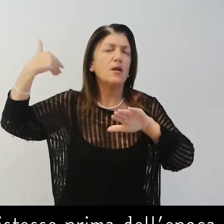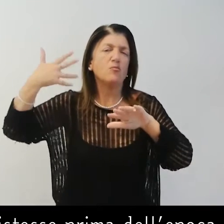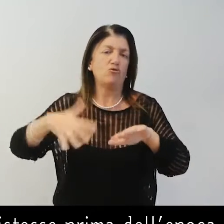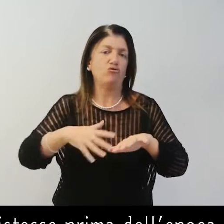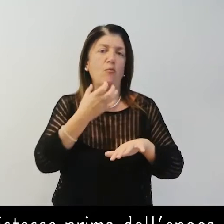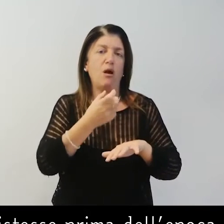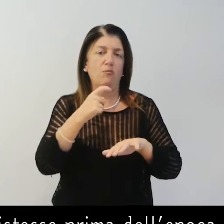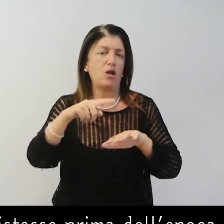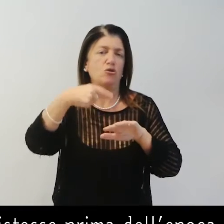Barba Rossa.